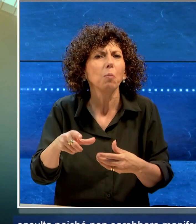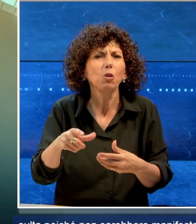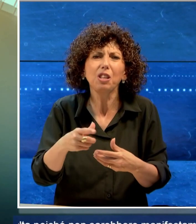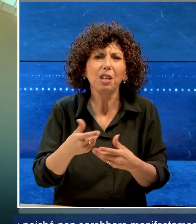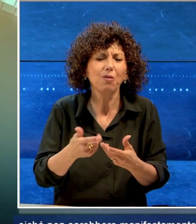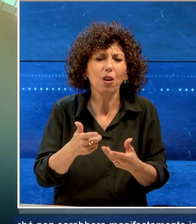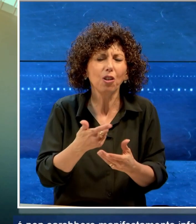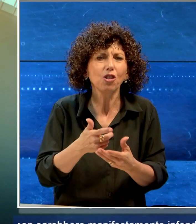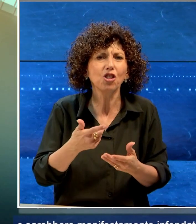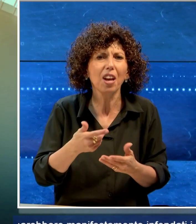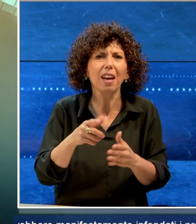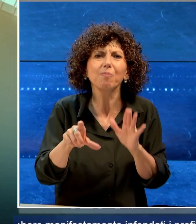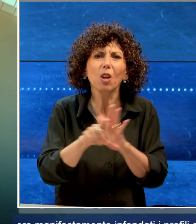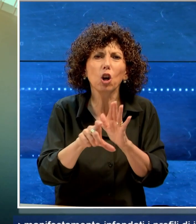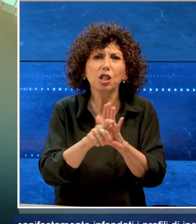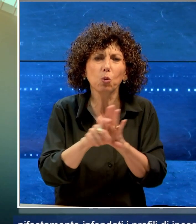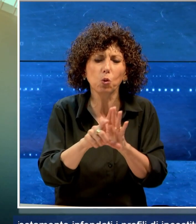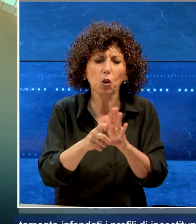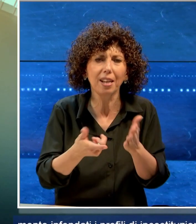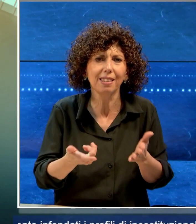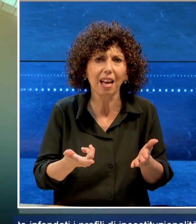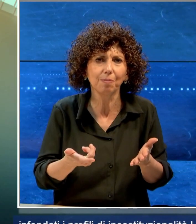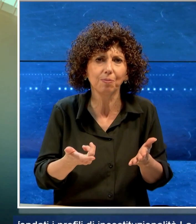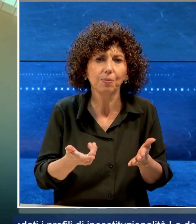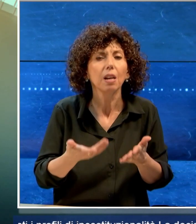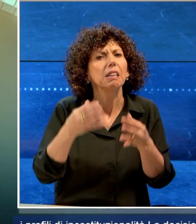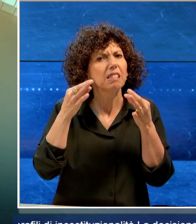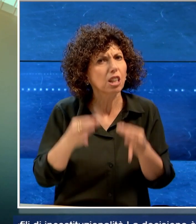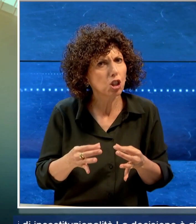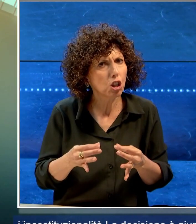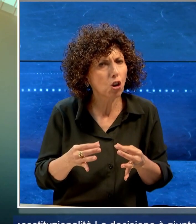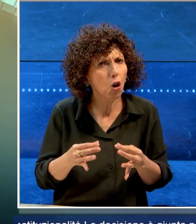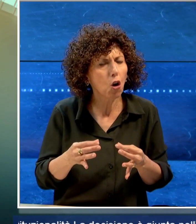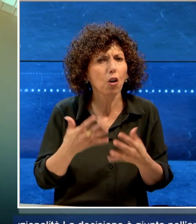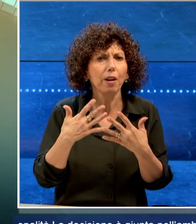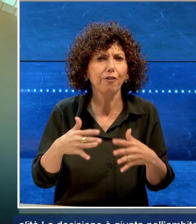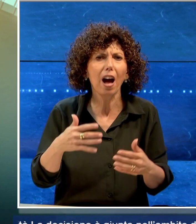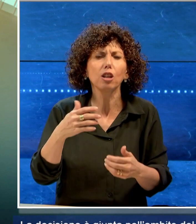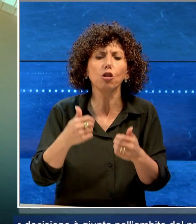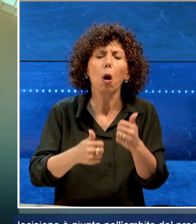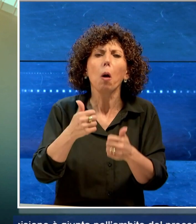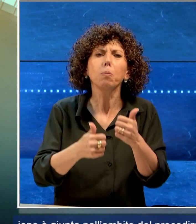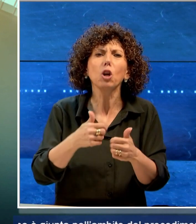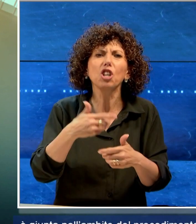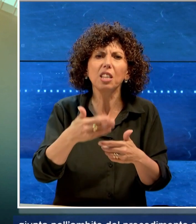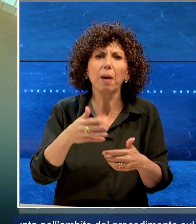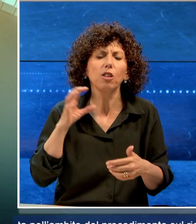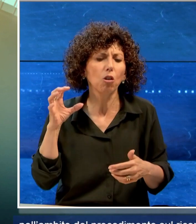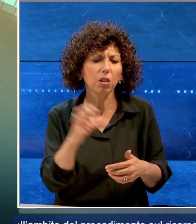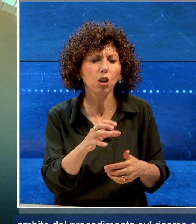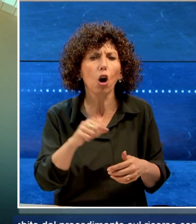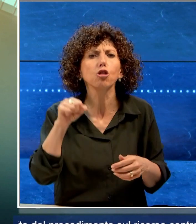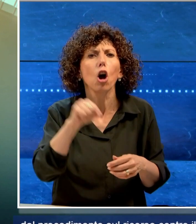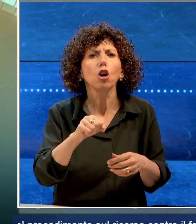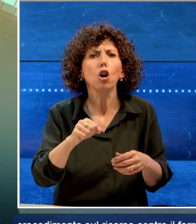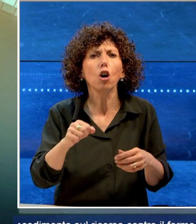profili di incostituzionalità. La decisione è giunta nell'ambito del procedimento sul ricorso contro il